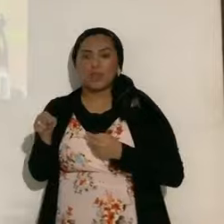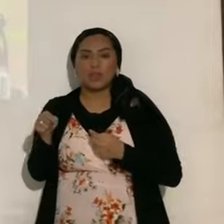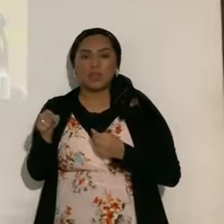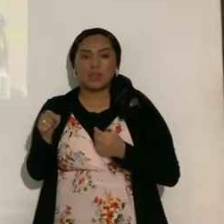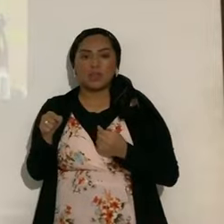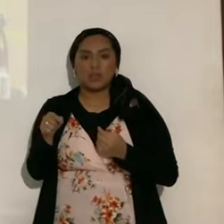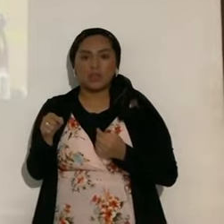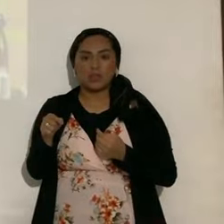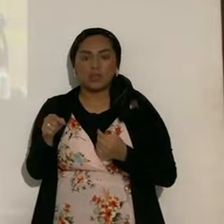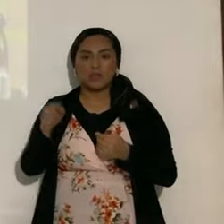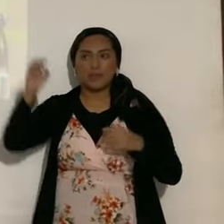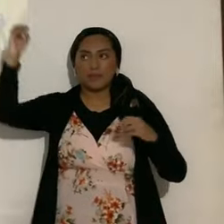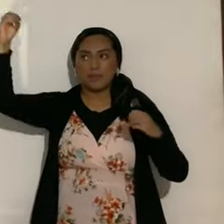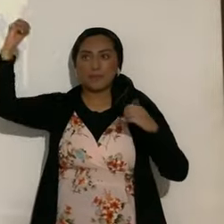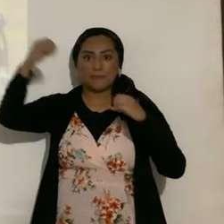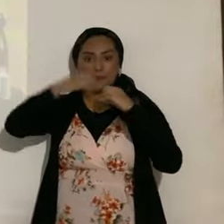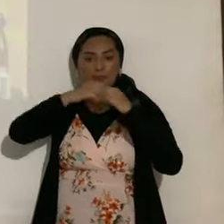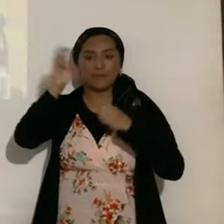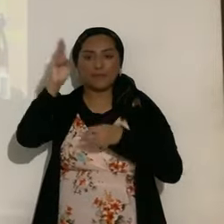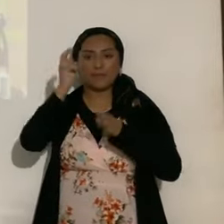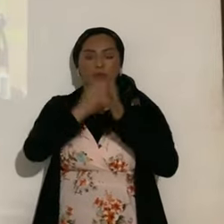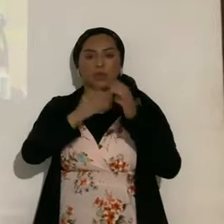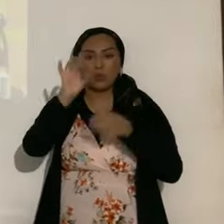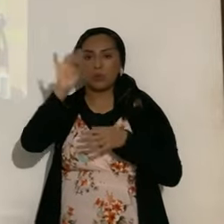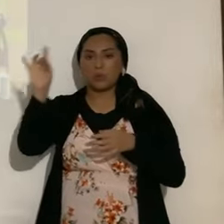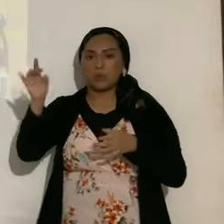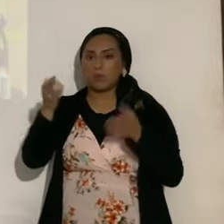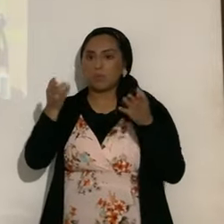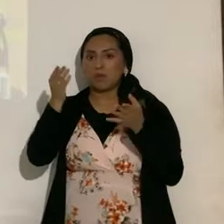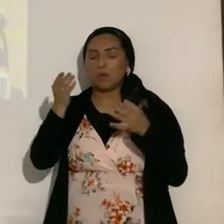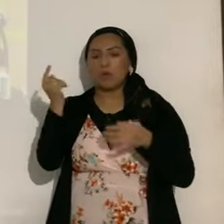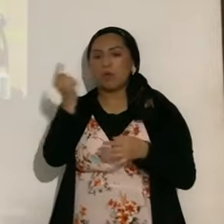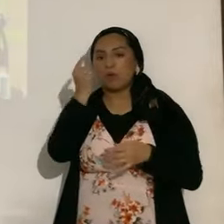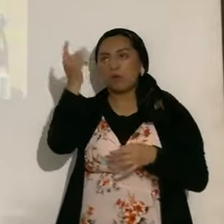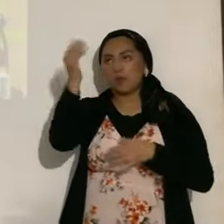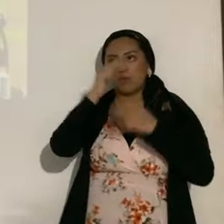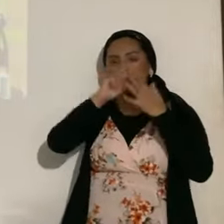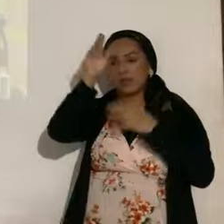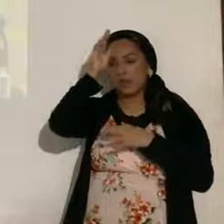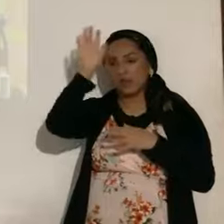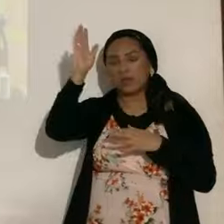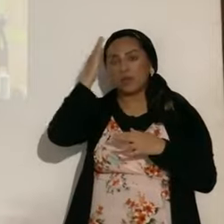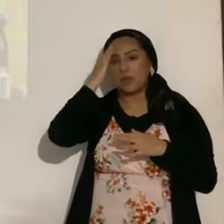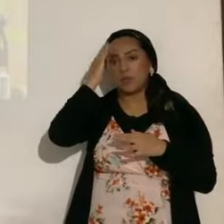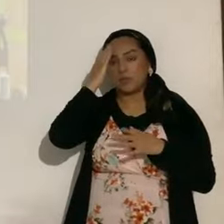el asteroide de Apocalipsis 8-8? Solamente el éter no lo sabe, pero hay una gran probabilidad.